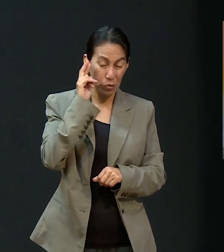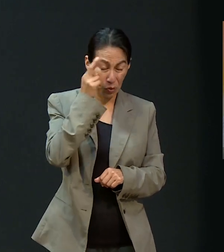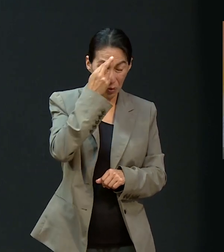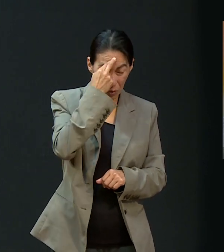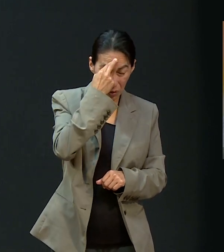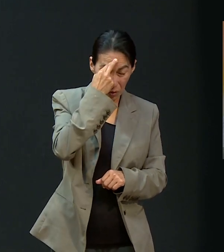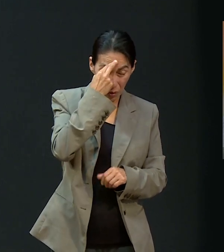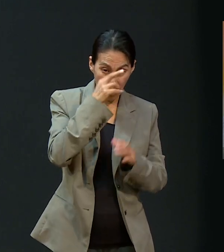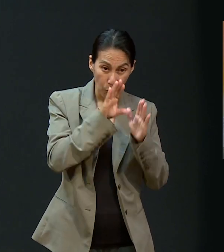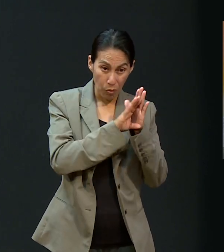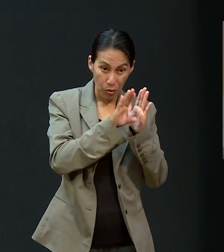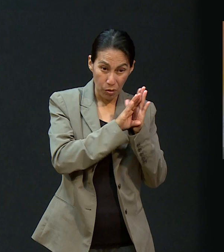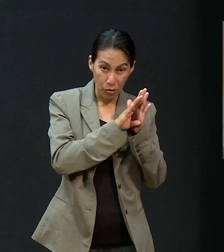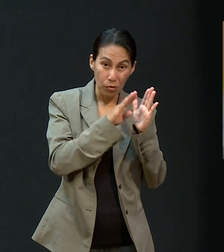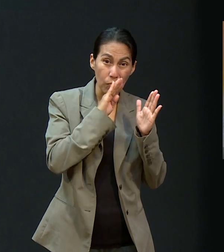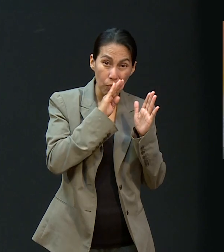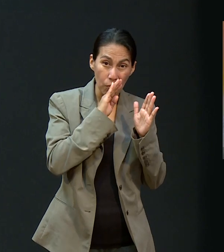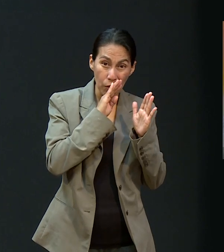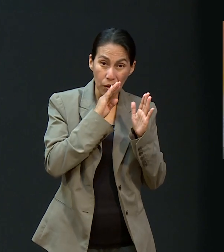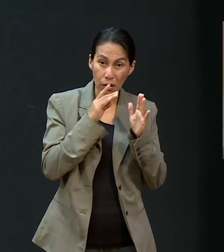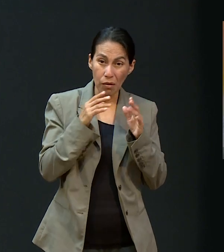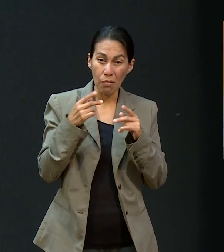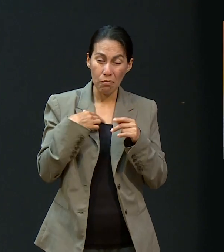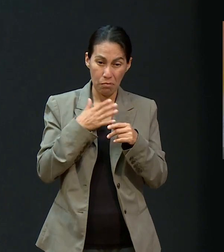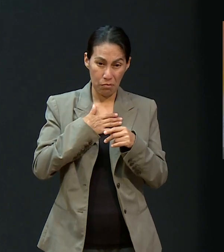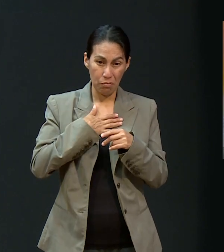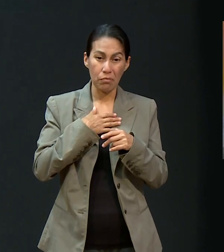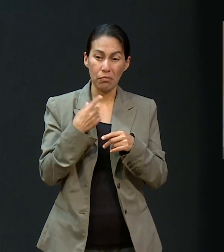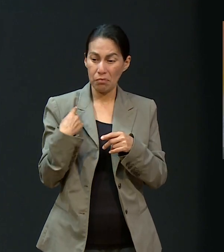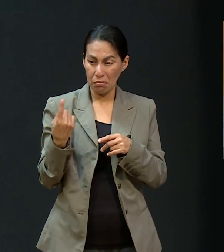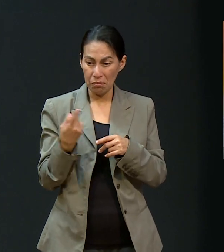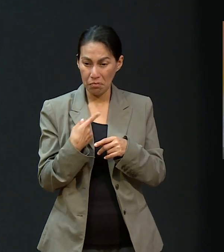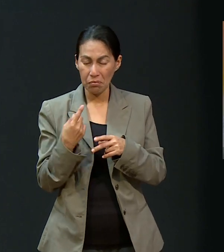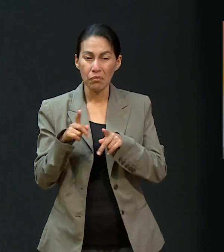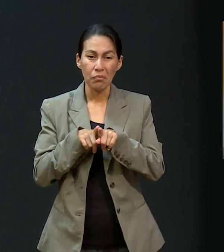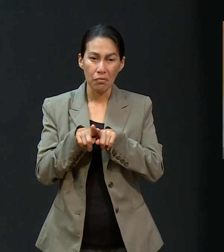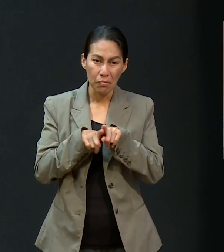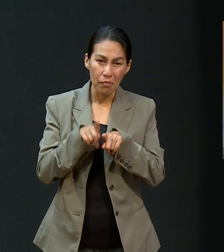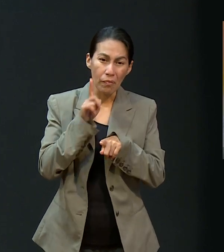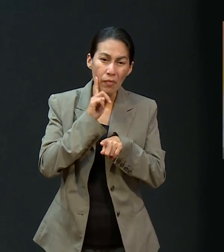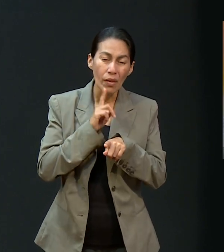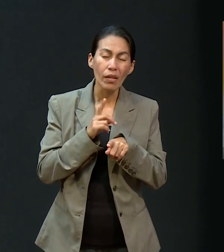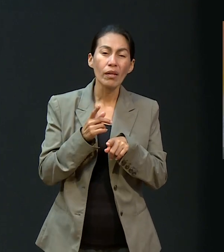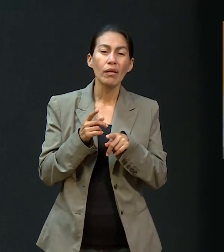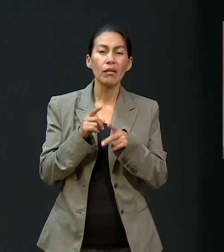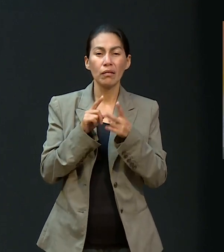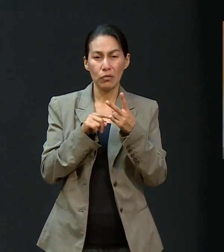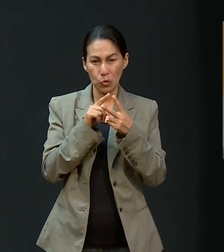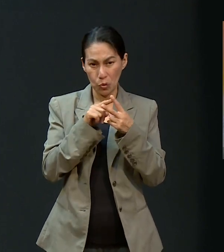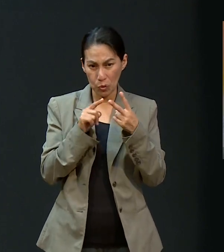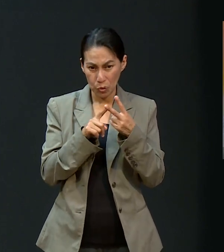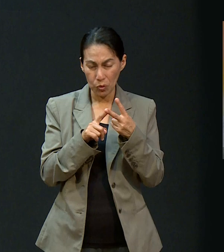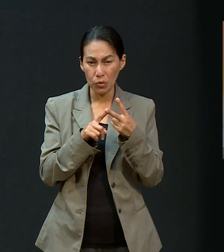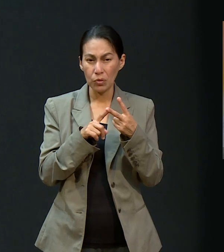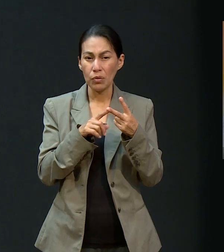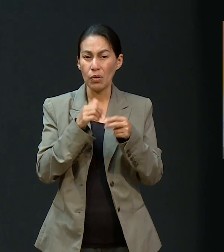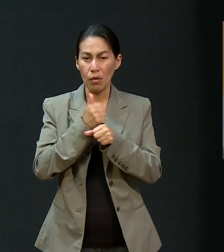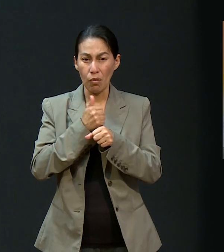su cuarto y arrodillados todos mis hermanas, mi abuela, mis tías. Y así estuvimos orando, orando. Y